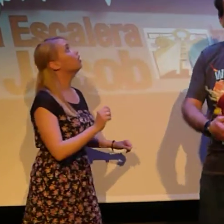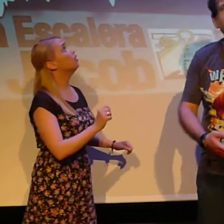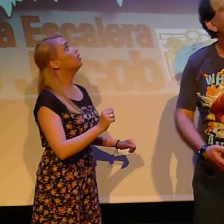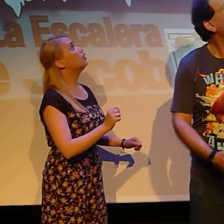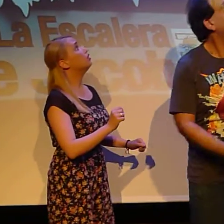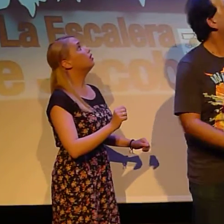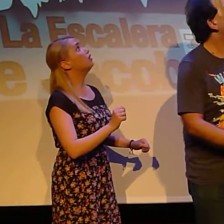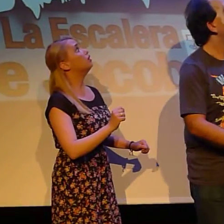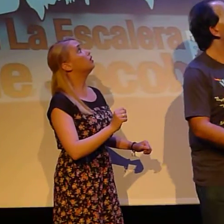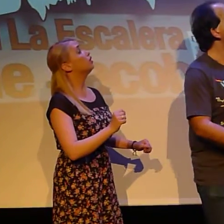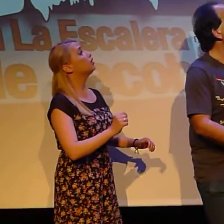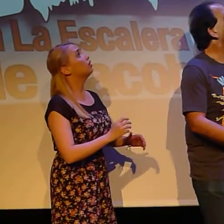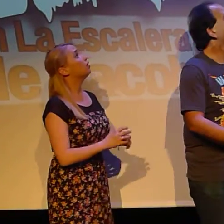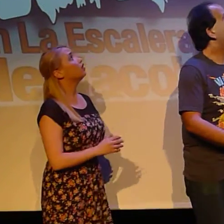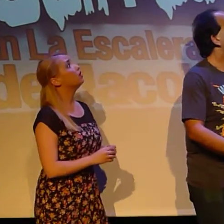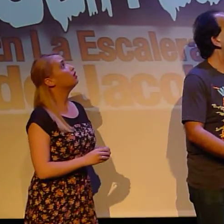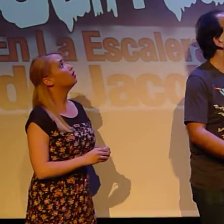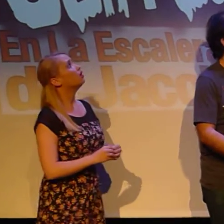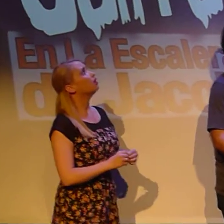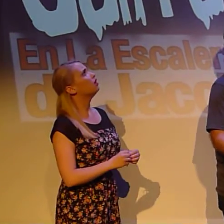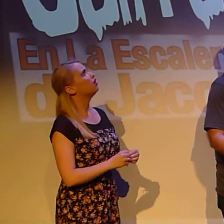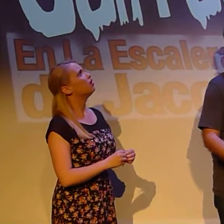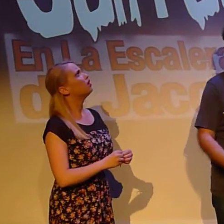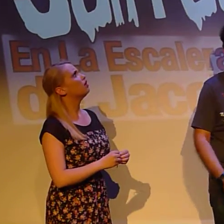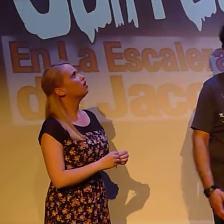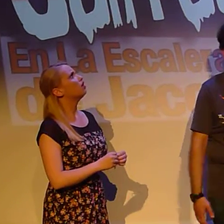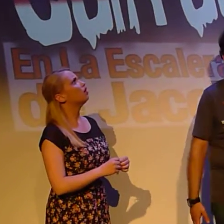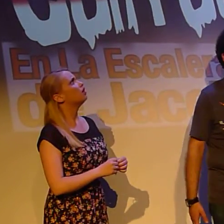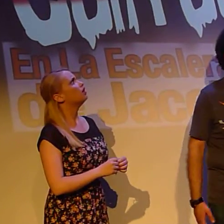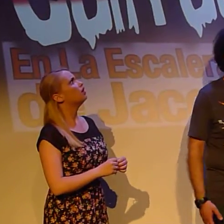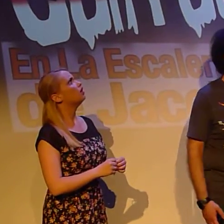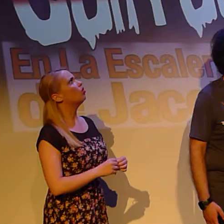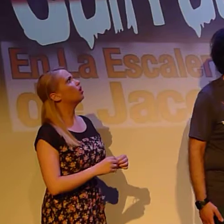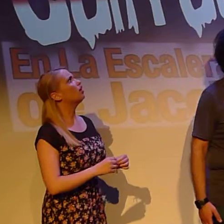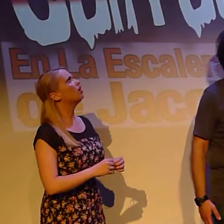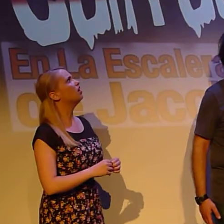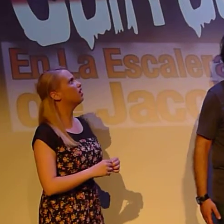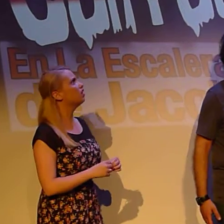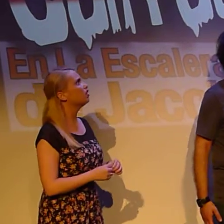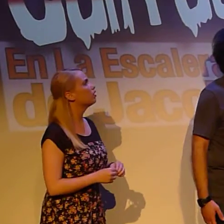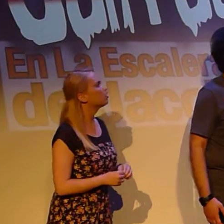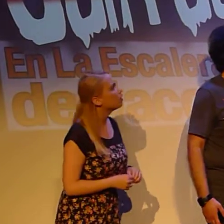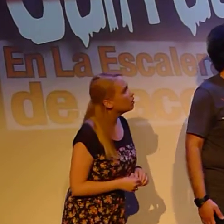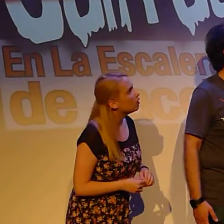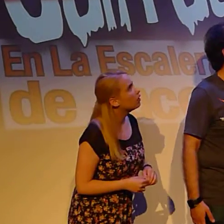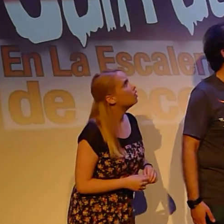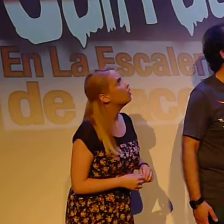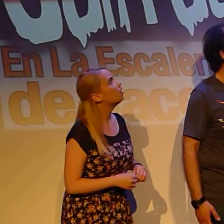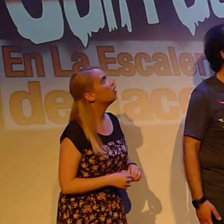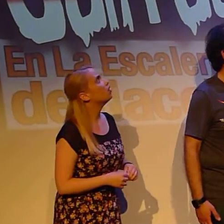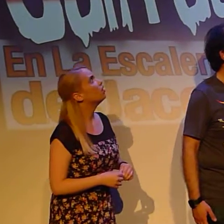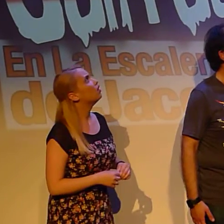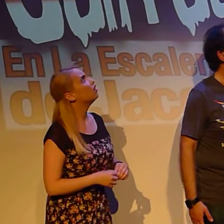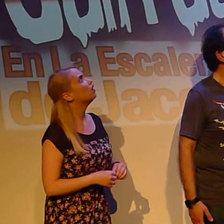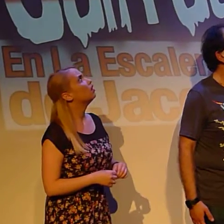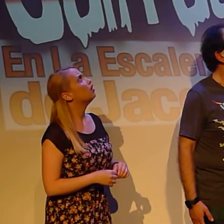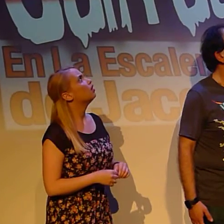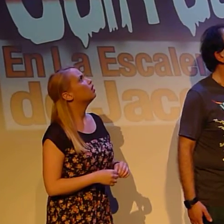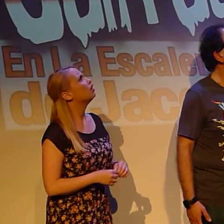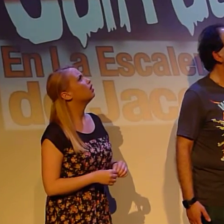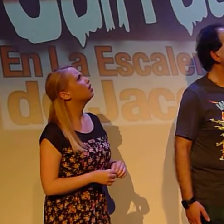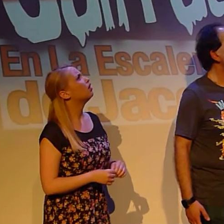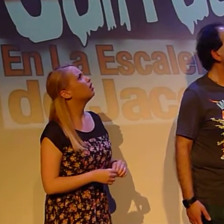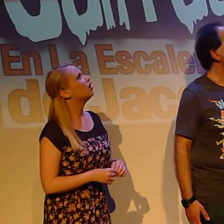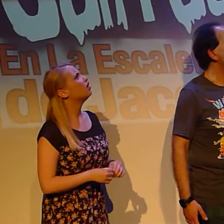maldere ¿Qué? A ver, se espaliláis y empezamos ya. ¿Con qué? ¿Con qué? Con la gala para celebrar el